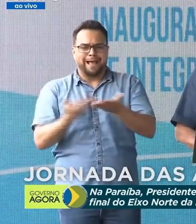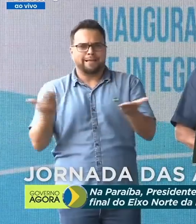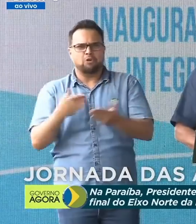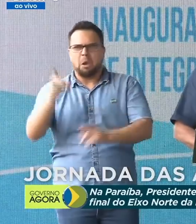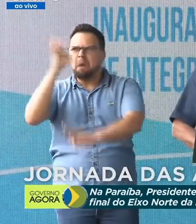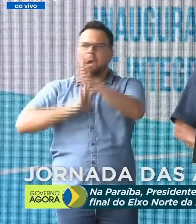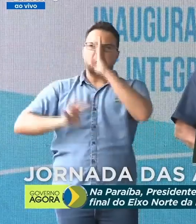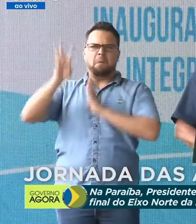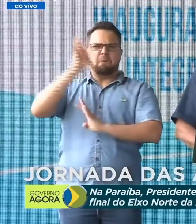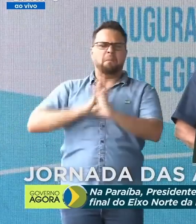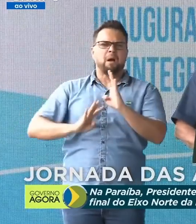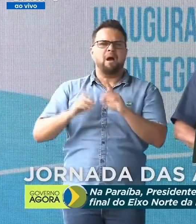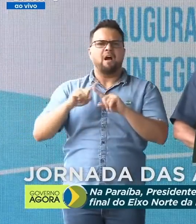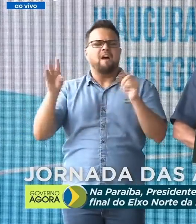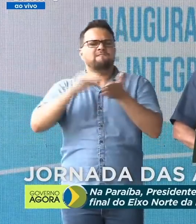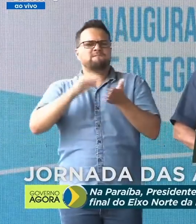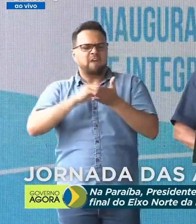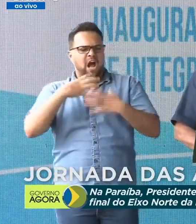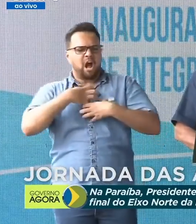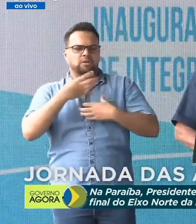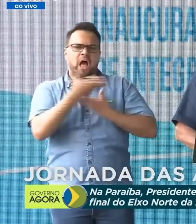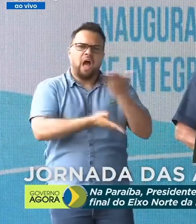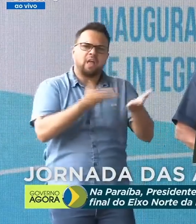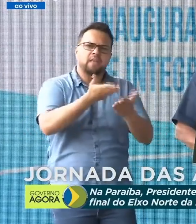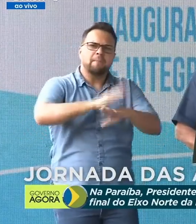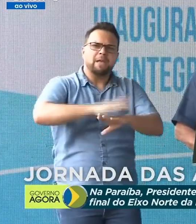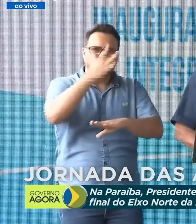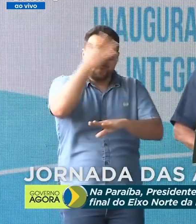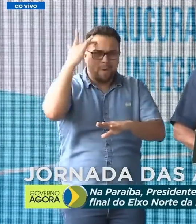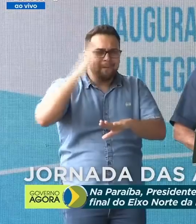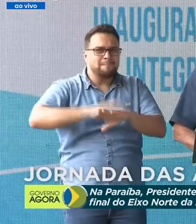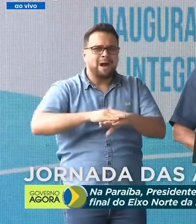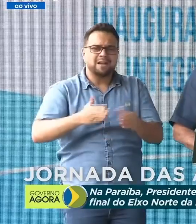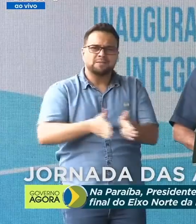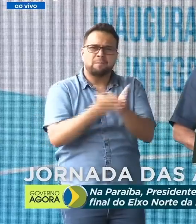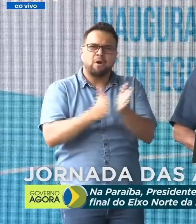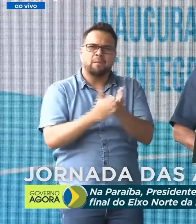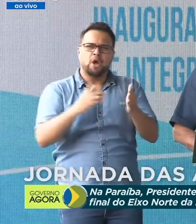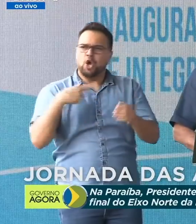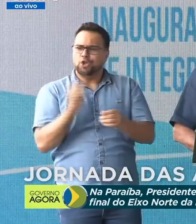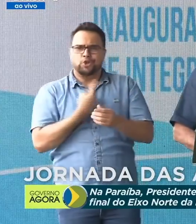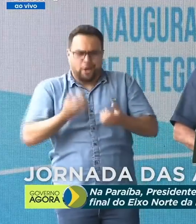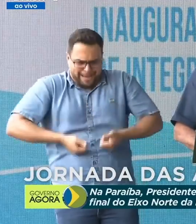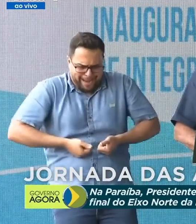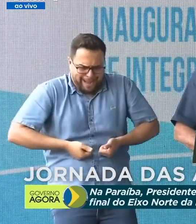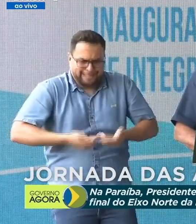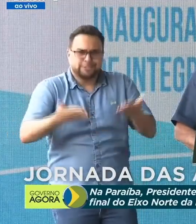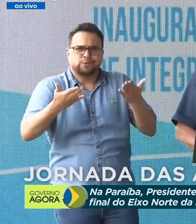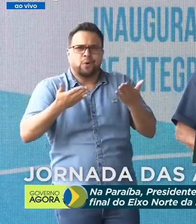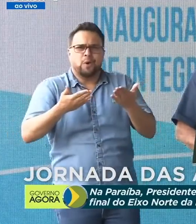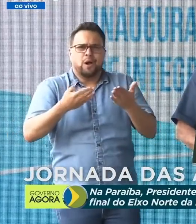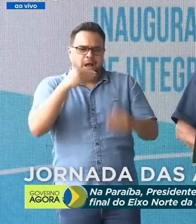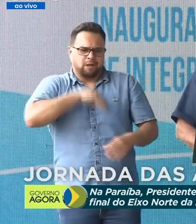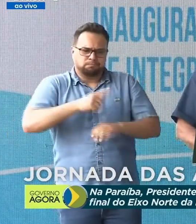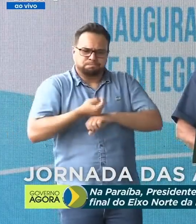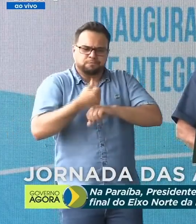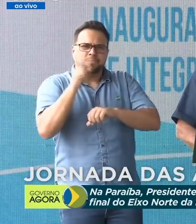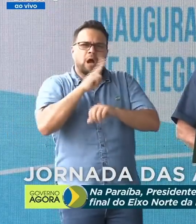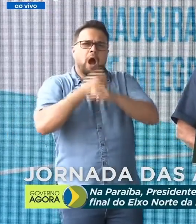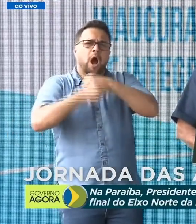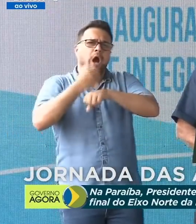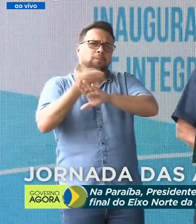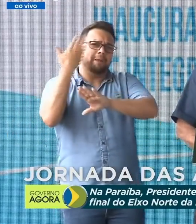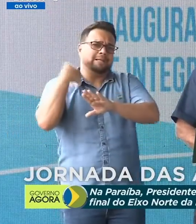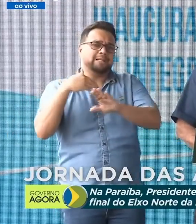de não ter sensibilidade para atender os mais pobres. Nós gastamos com o auxílio emergencial do ano passado o